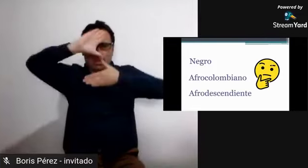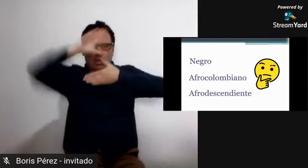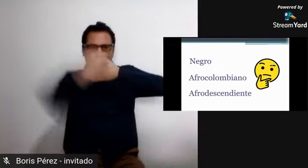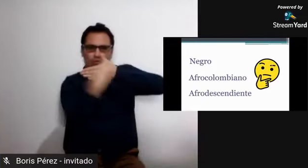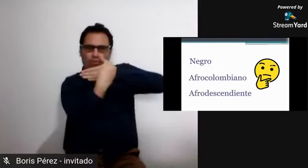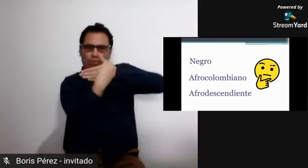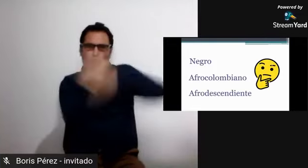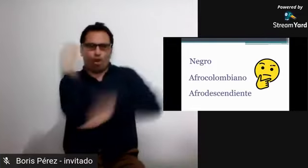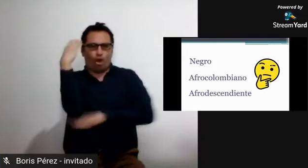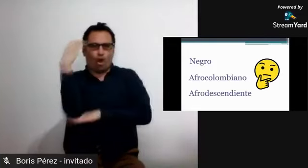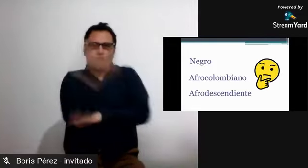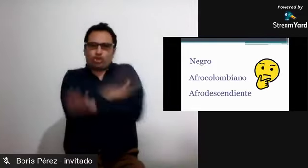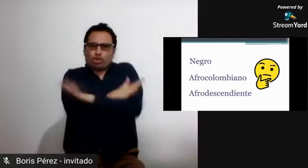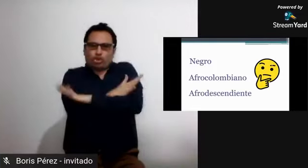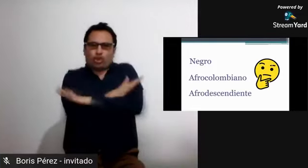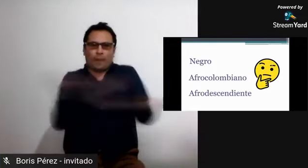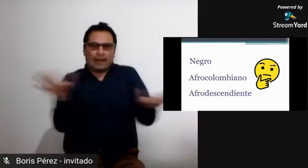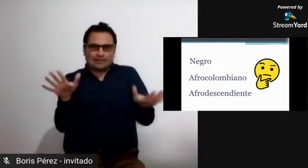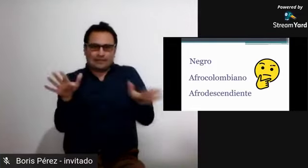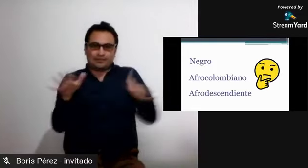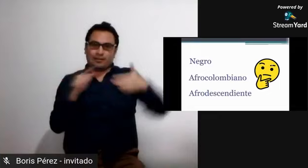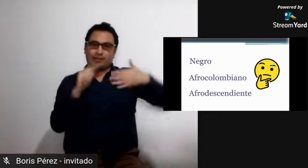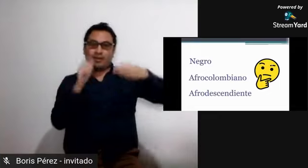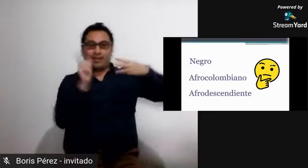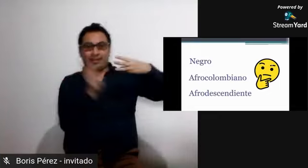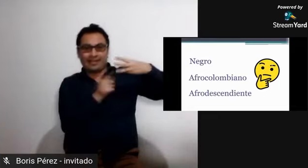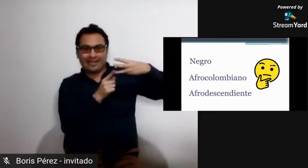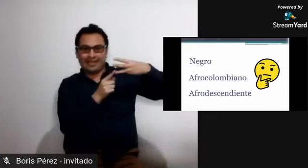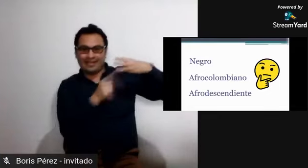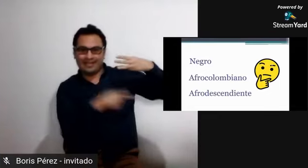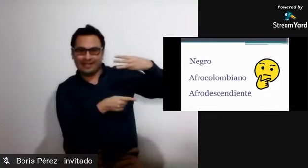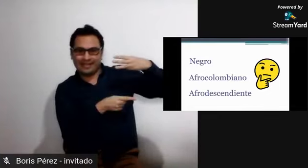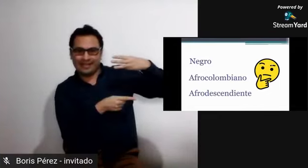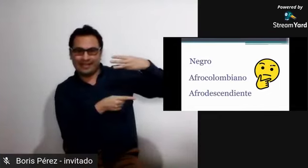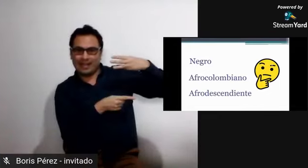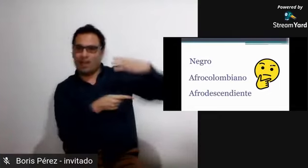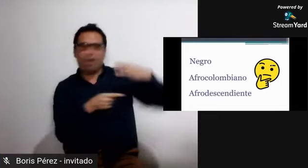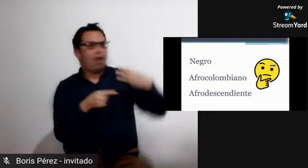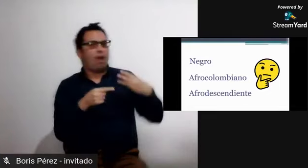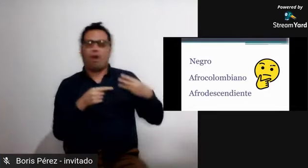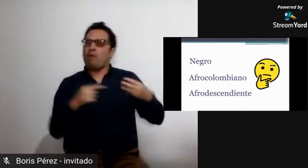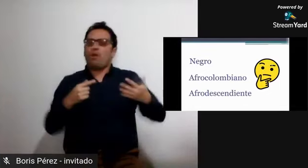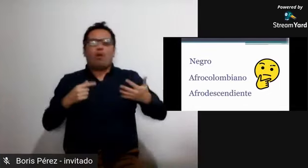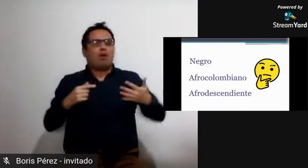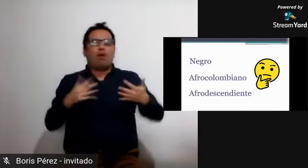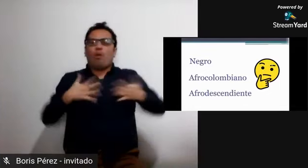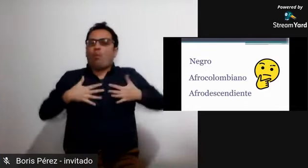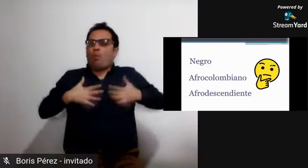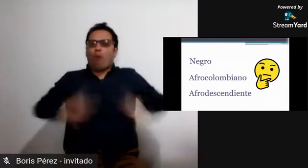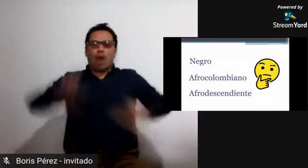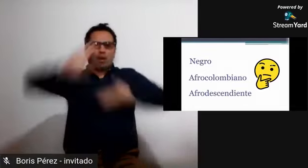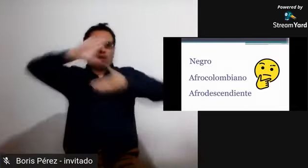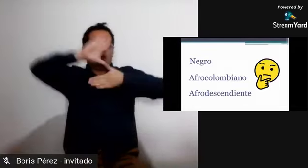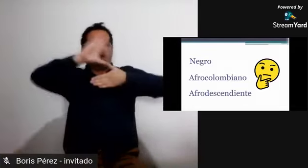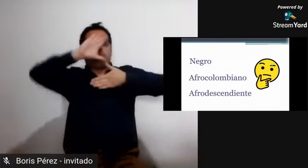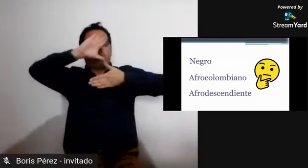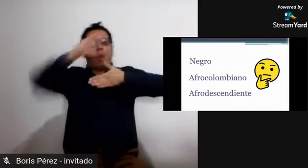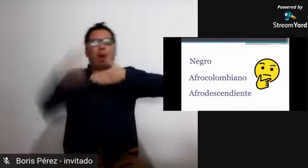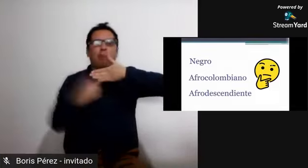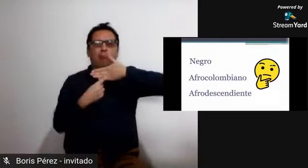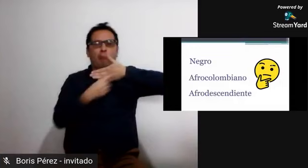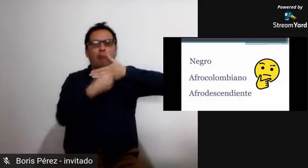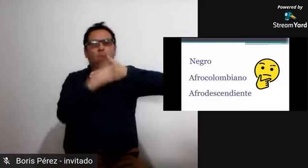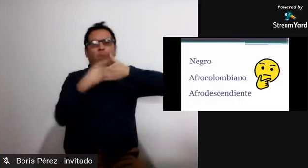quisiéramos hablar es el término de afrodescendientes es decir es cuando nos referimos a esas personas que ya